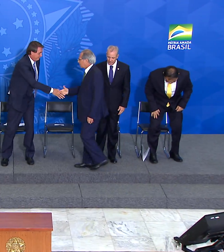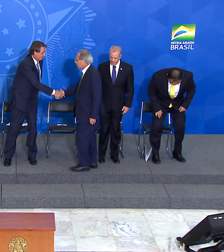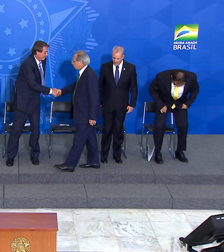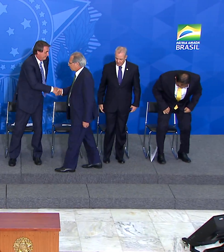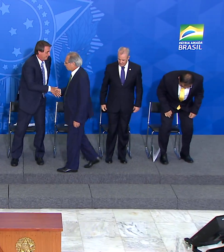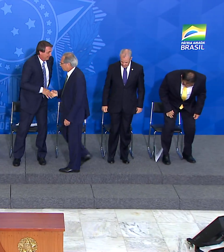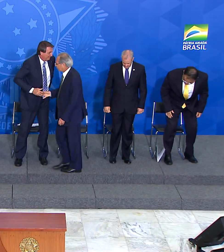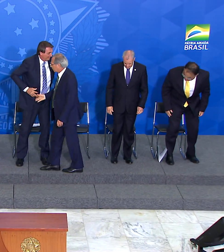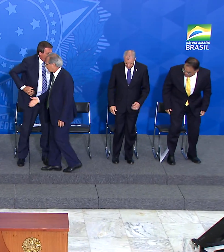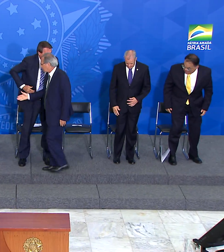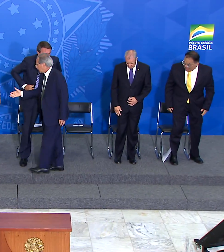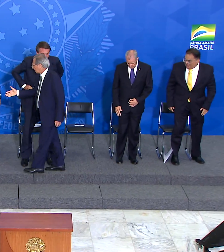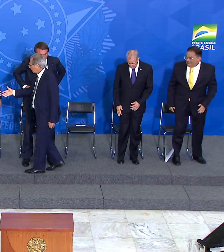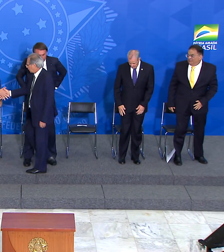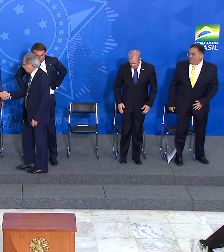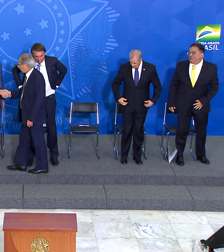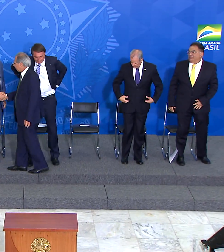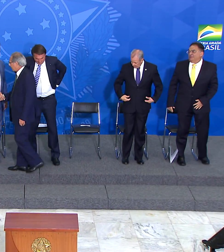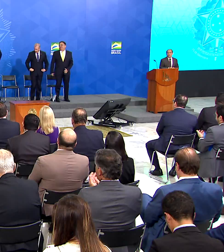Obrigado. Obrigado.